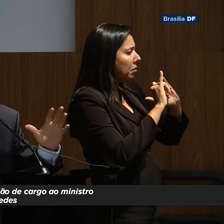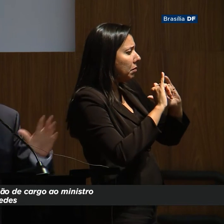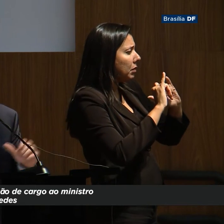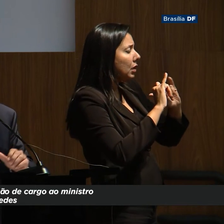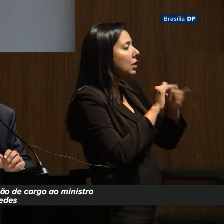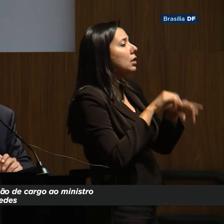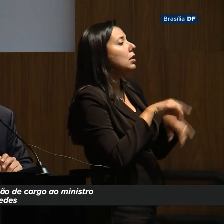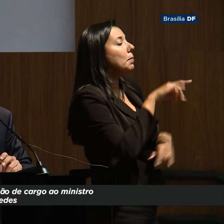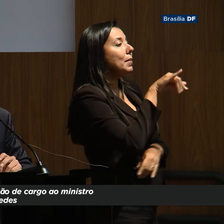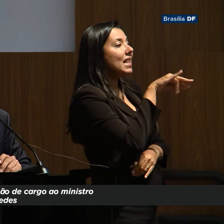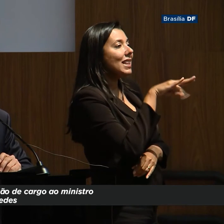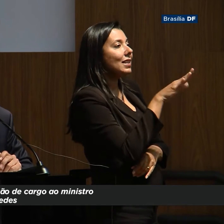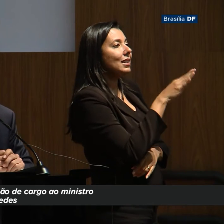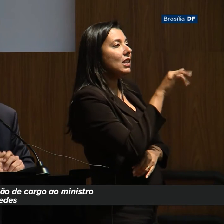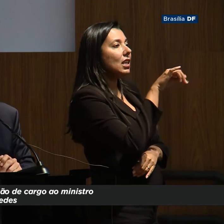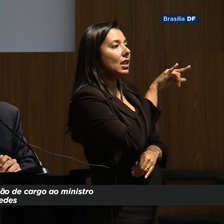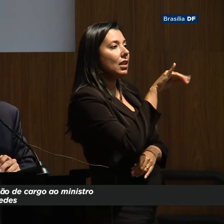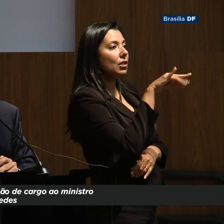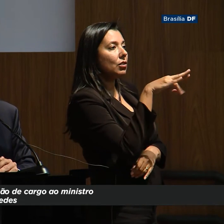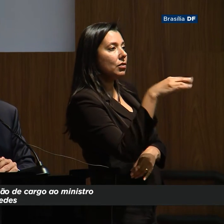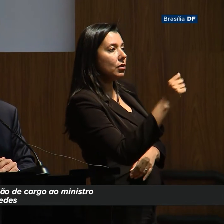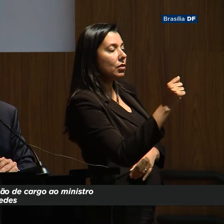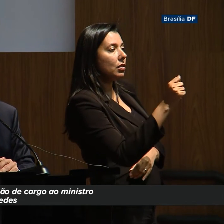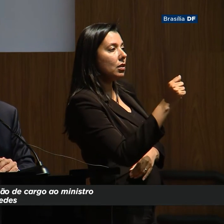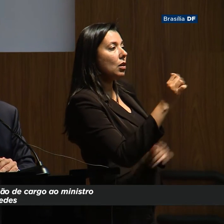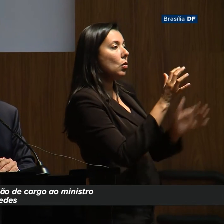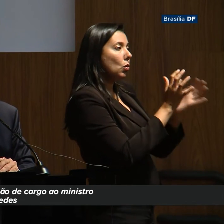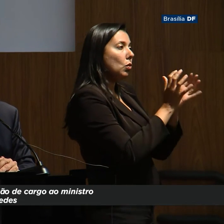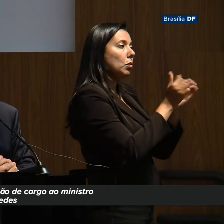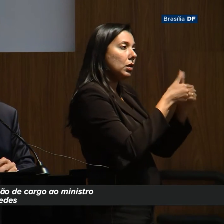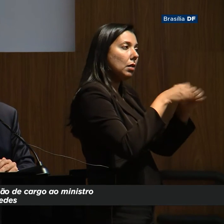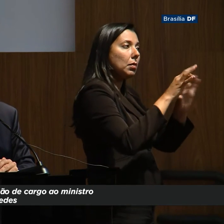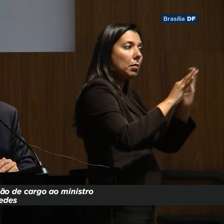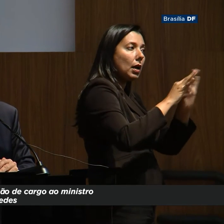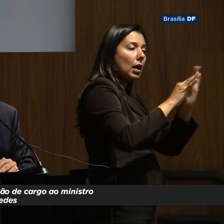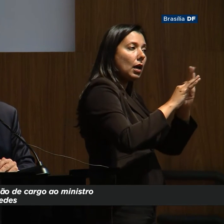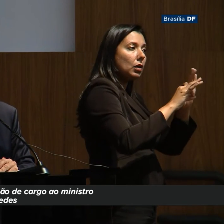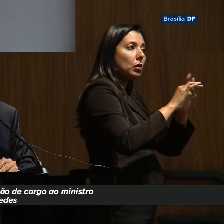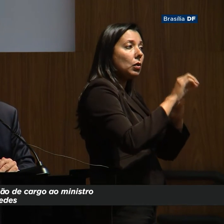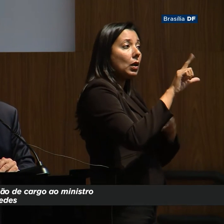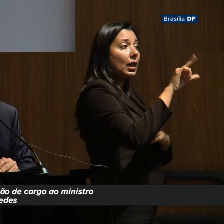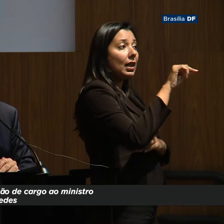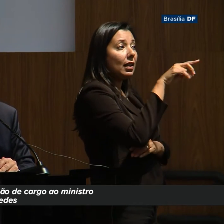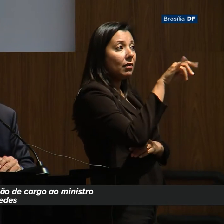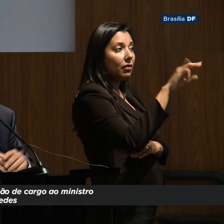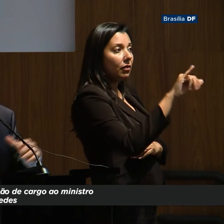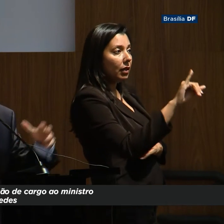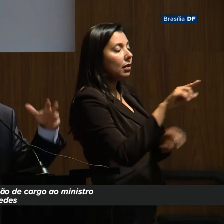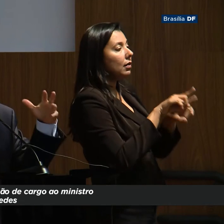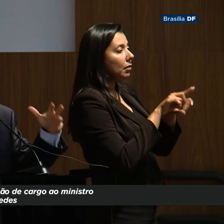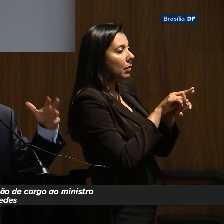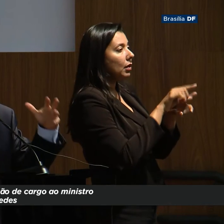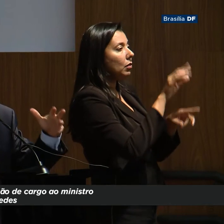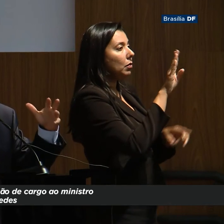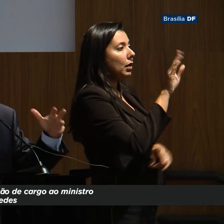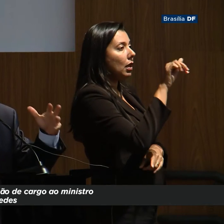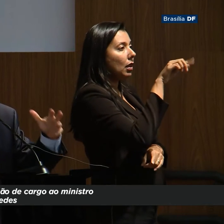turma que está preparada, o Levi, para o BNDE, é uma turma que está preparada para